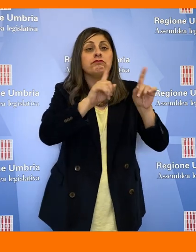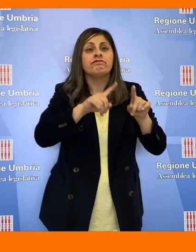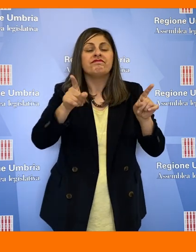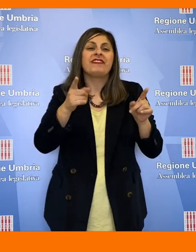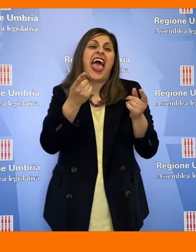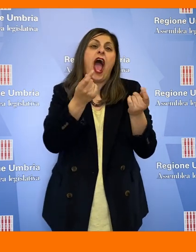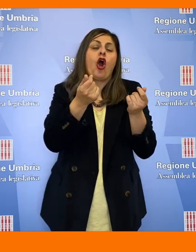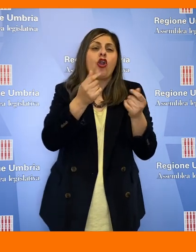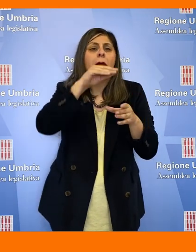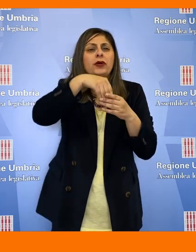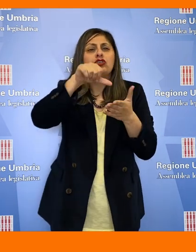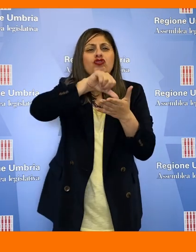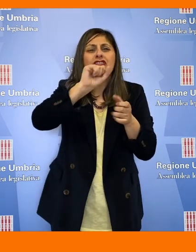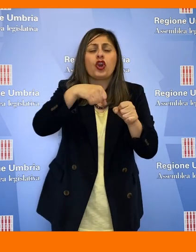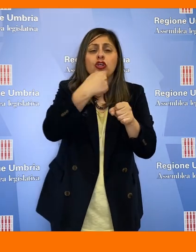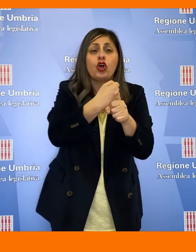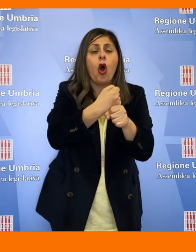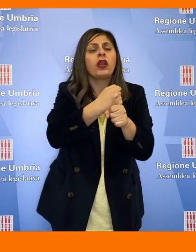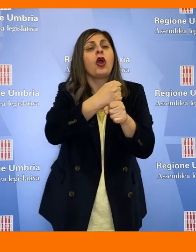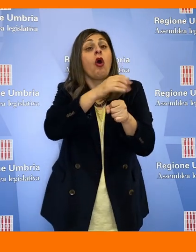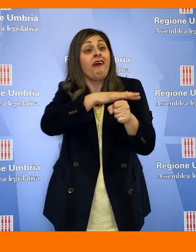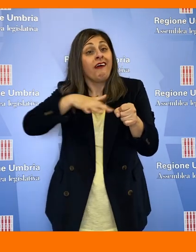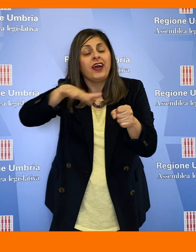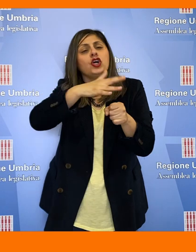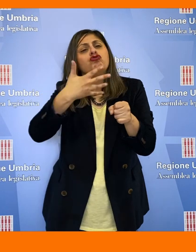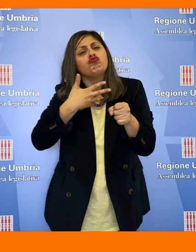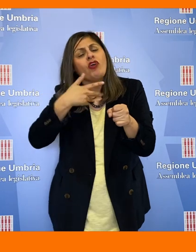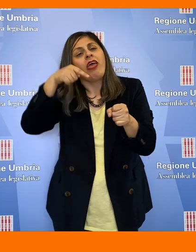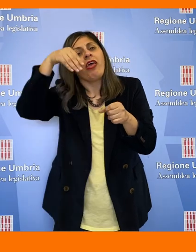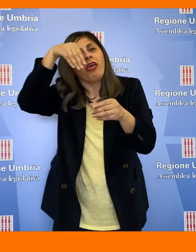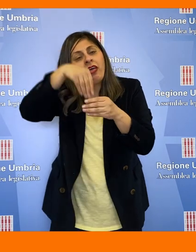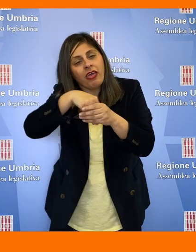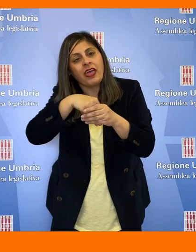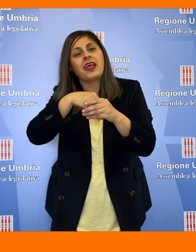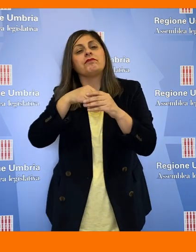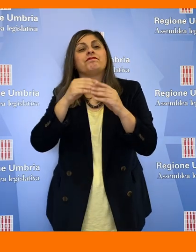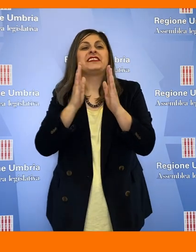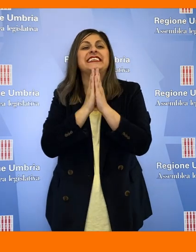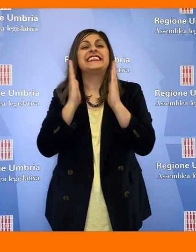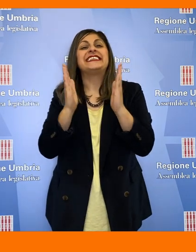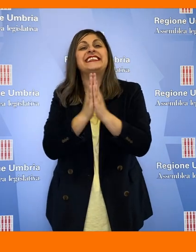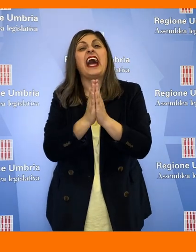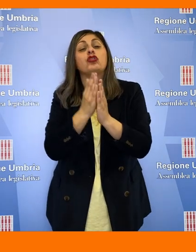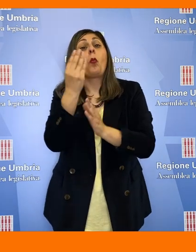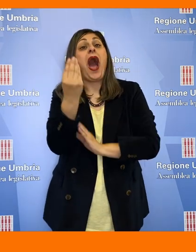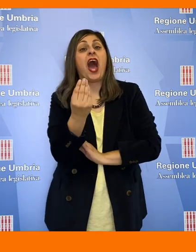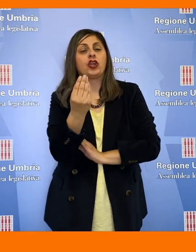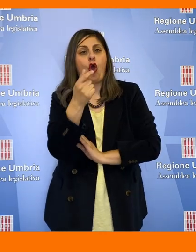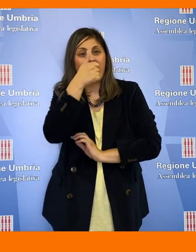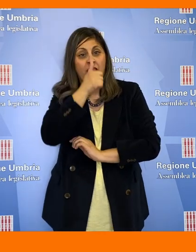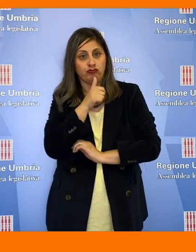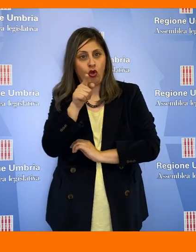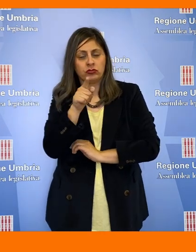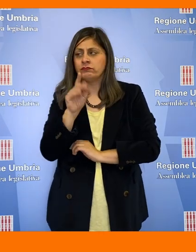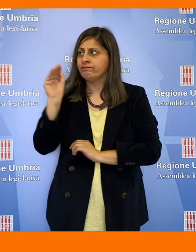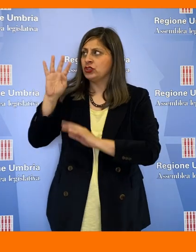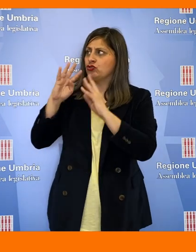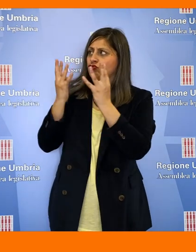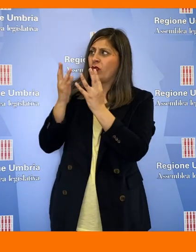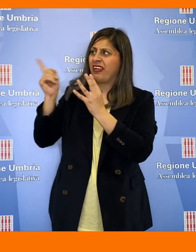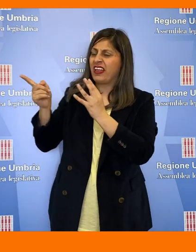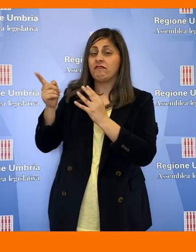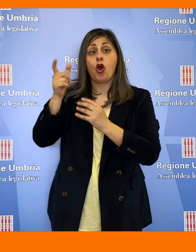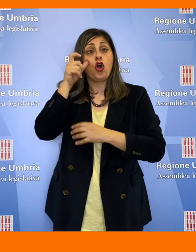centri storici dei comuni dove siano situati santuari religiosi. Nello specifico viene impegnata la Giunta a chiedere tramite un